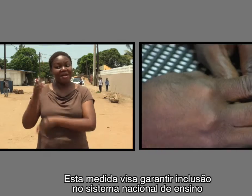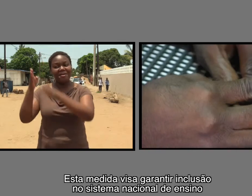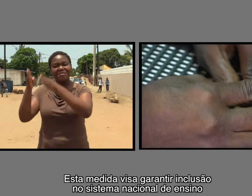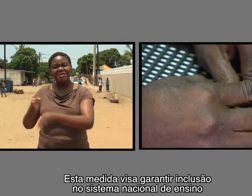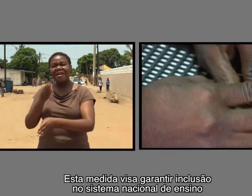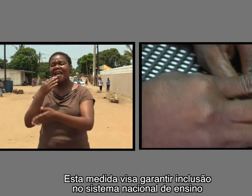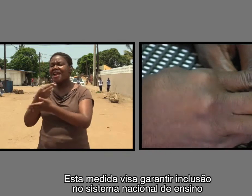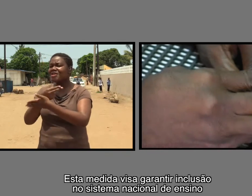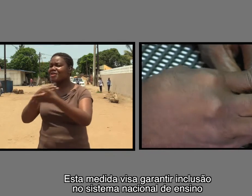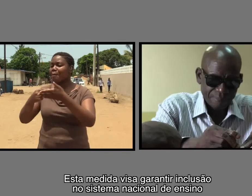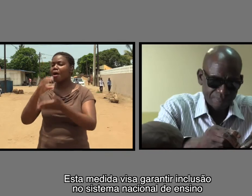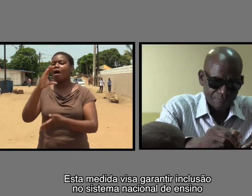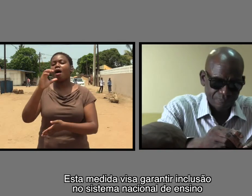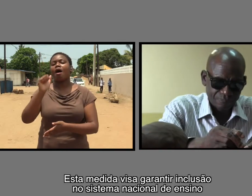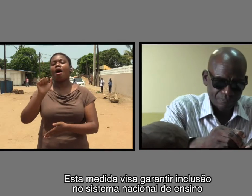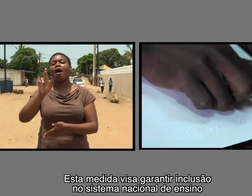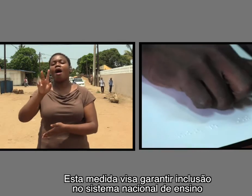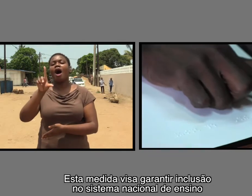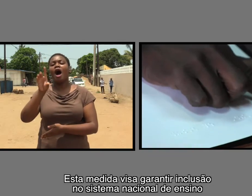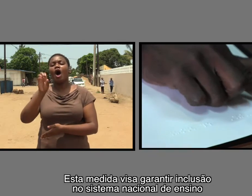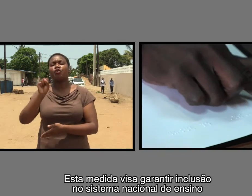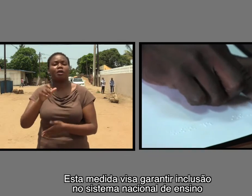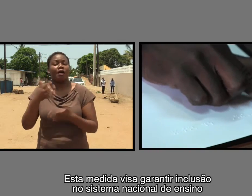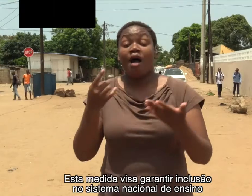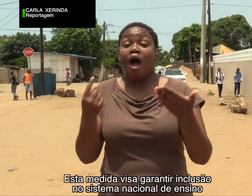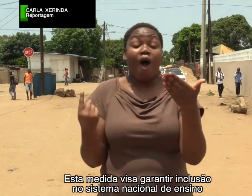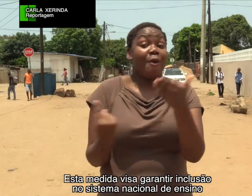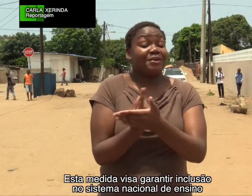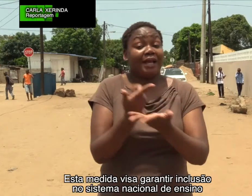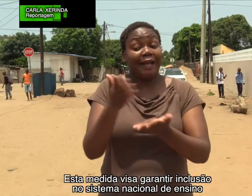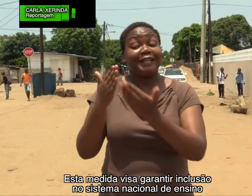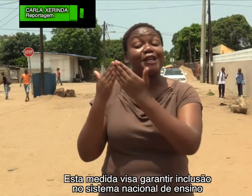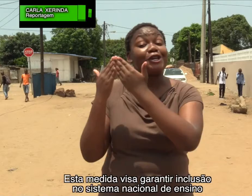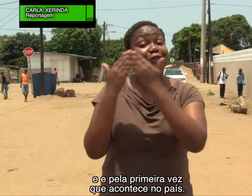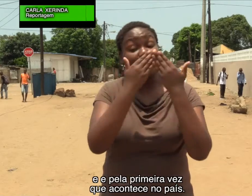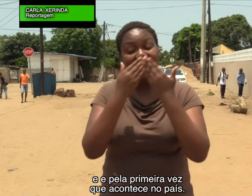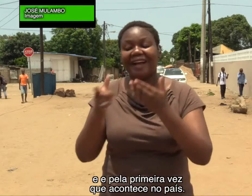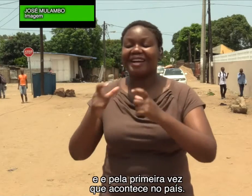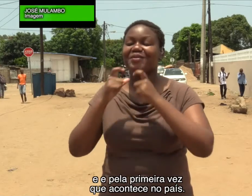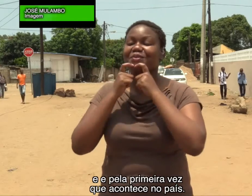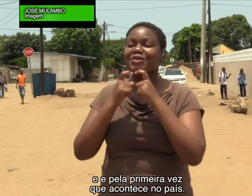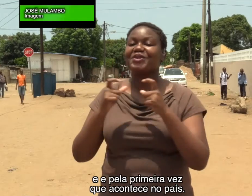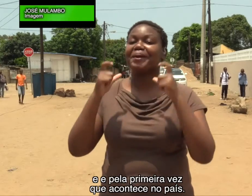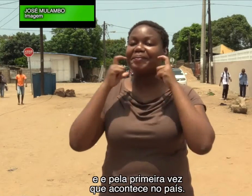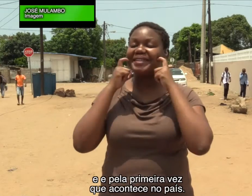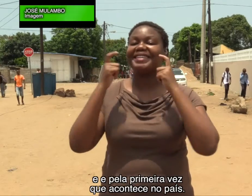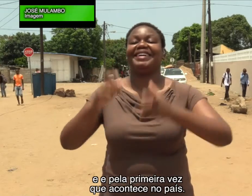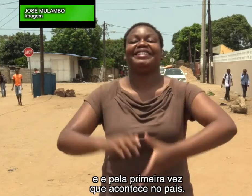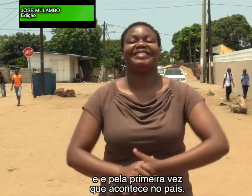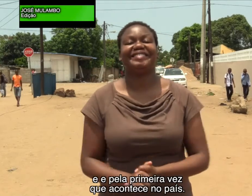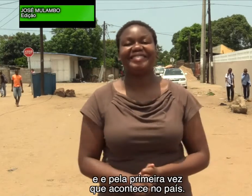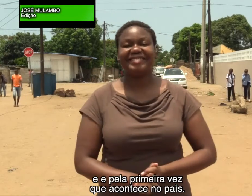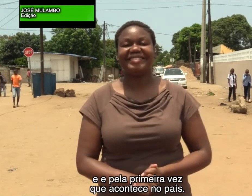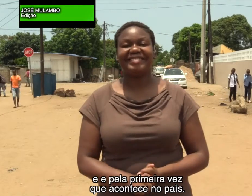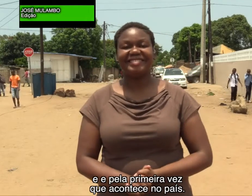Esta medida visa garantir inclusão no sistema nacional de ensino e é pela primeira vez que acontece no país.